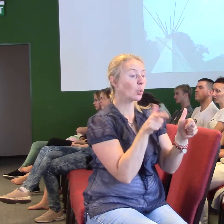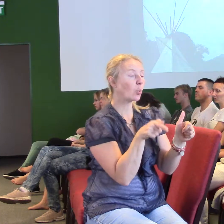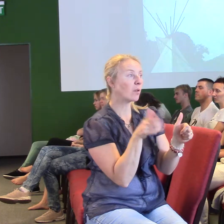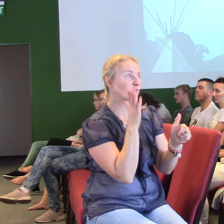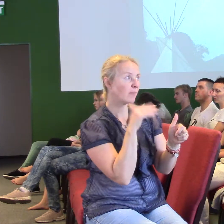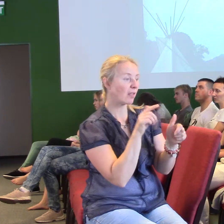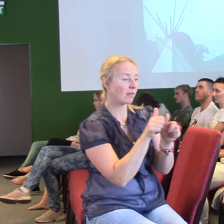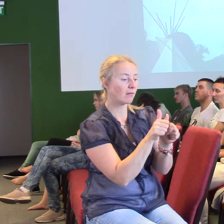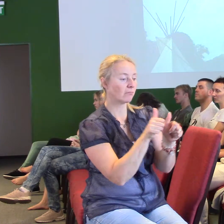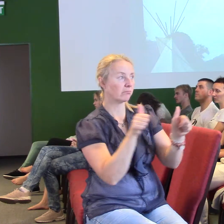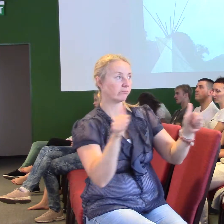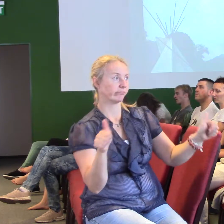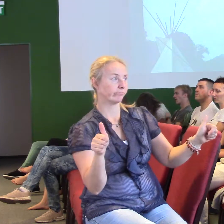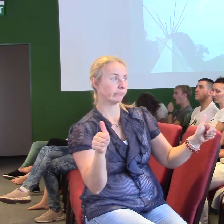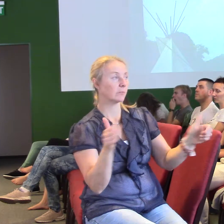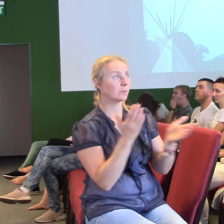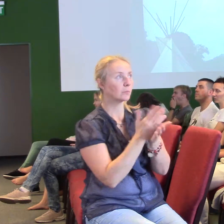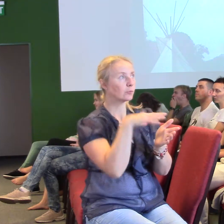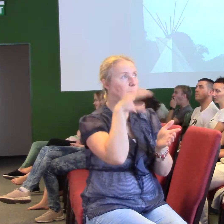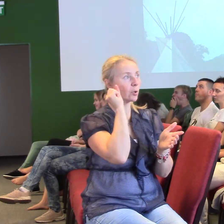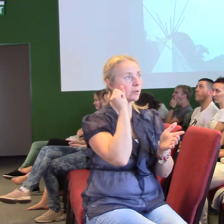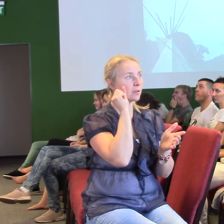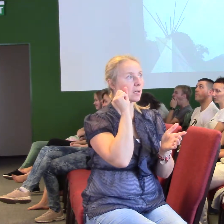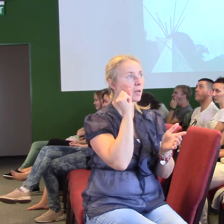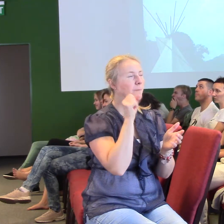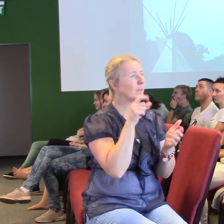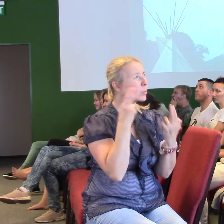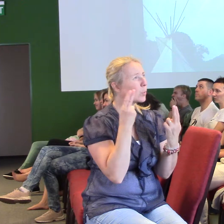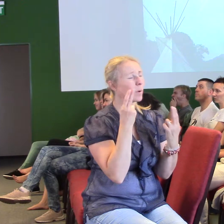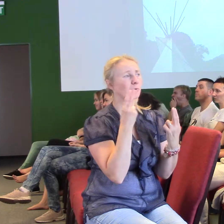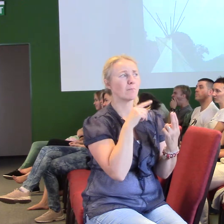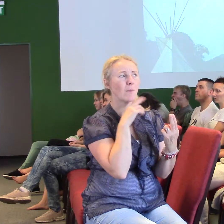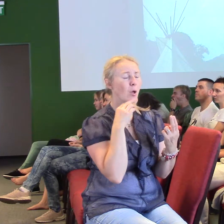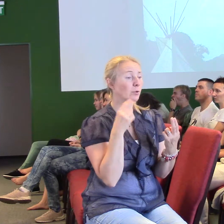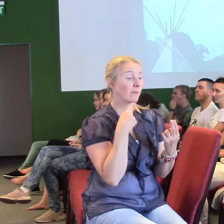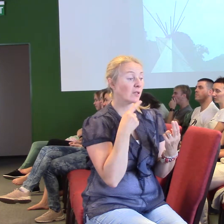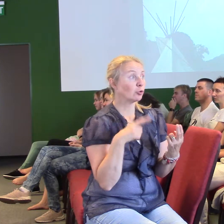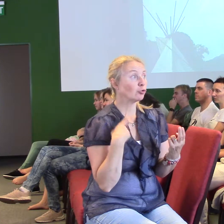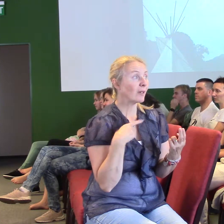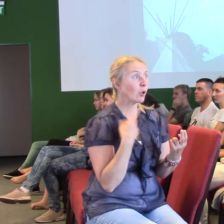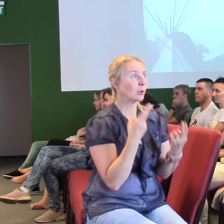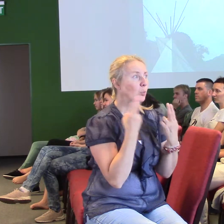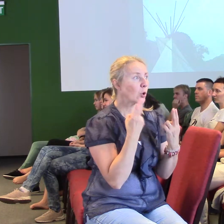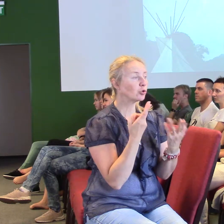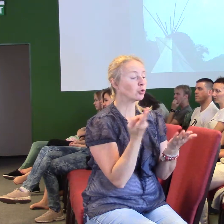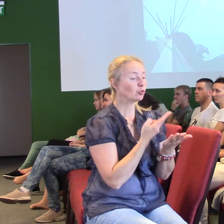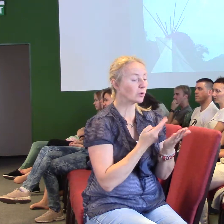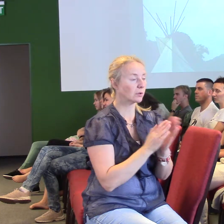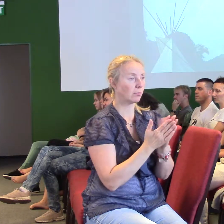Proto je to jedna z věcí, protože je důležité. Je to životně důležitá věc číst Bibli, protože z toho poznáte věci, které